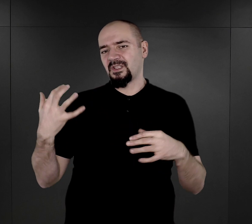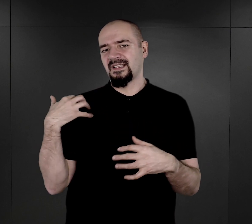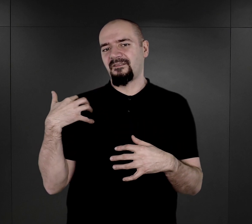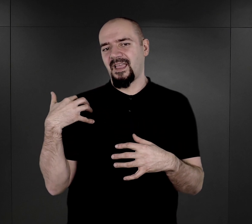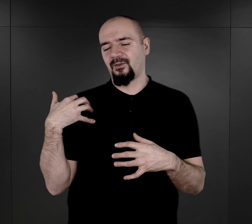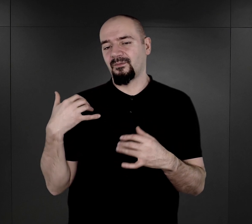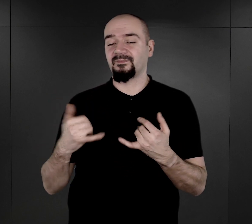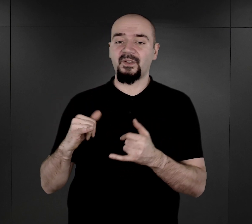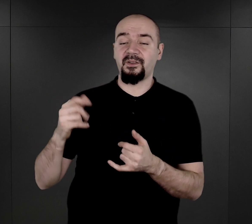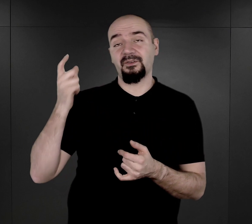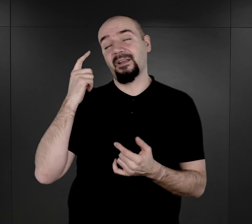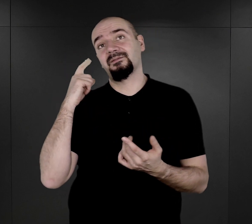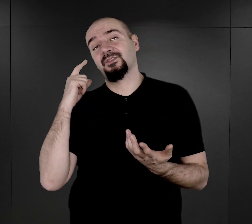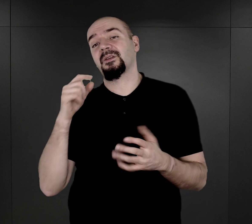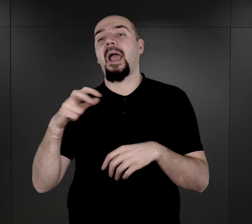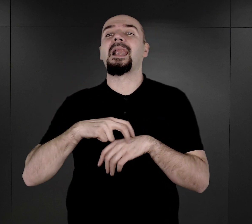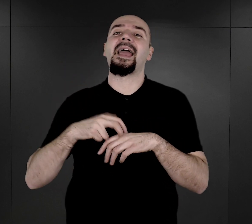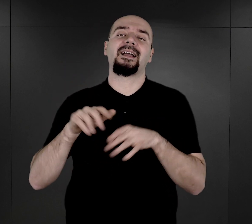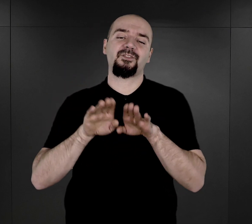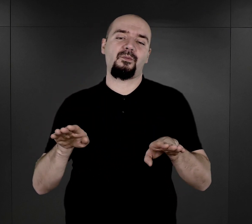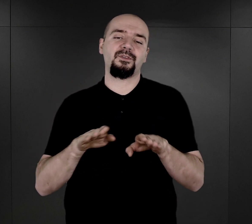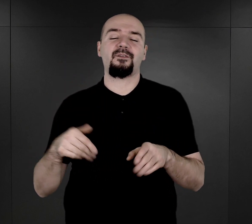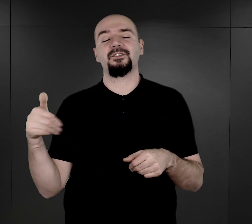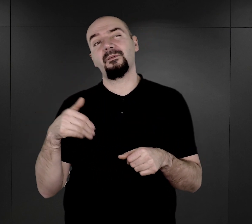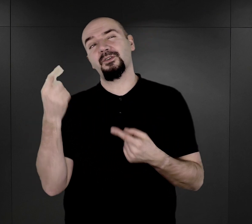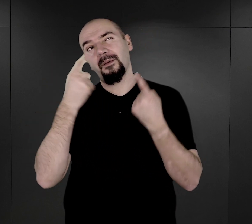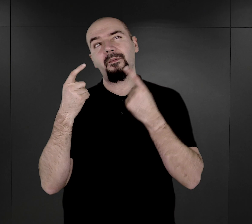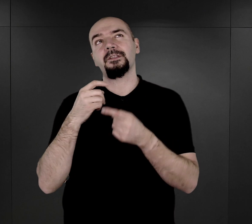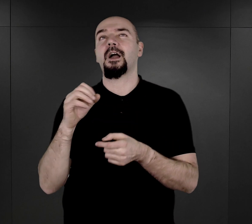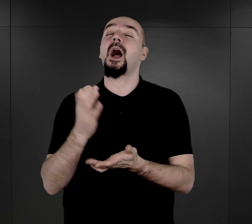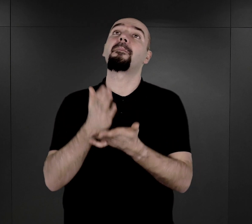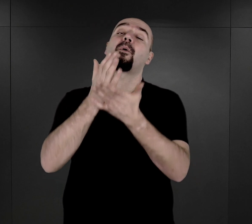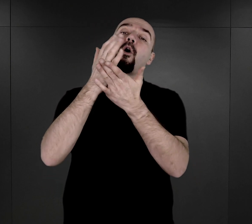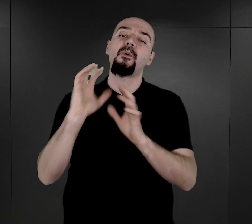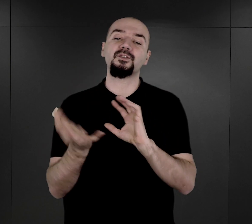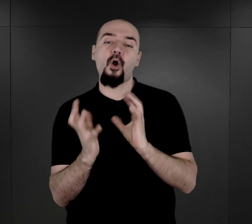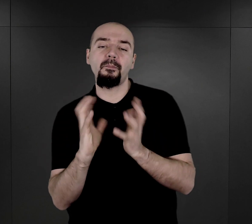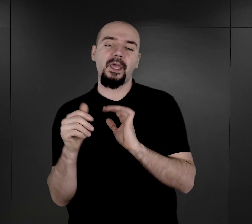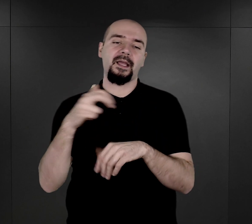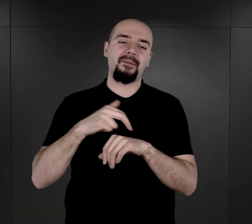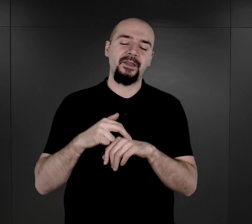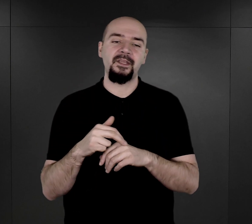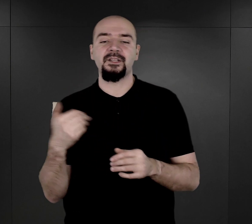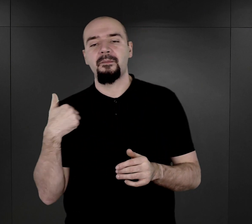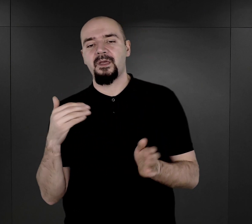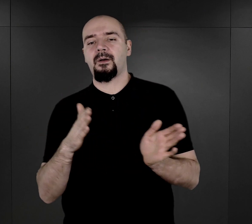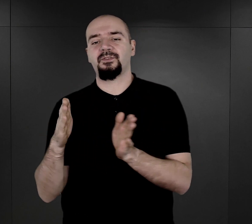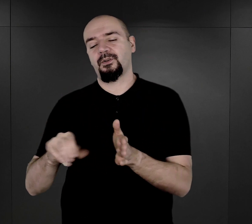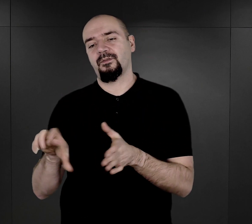brzmi lekarz obozowy, czyli można by mieć wrażenie, że jakaś forma opieki medycznej była przygotowana dla Romów.